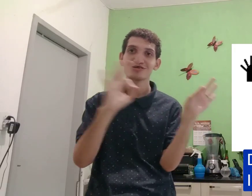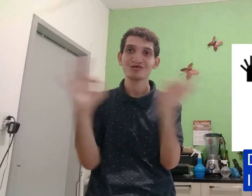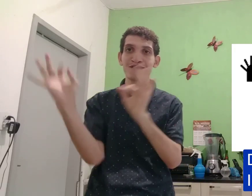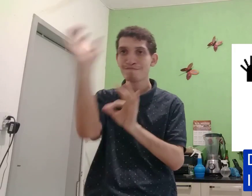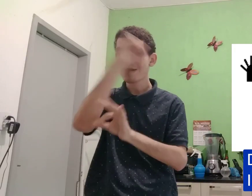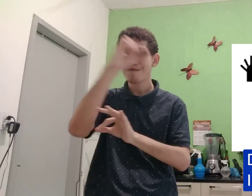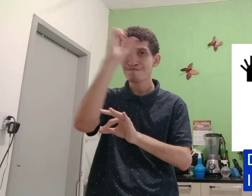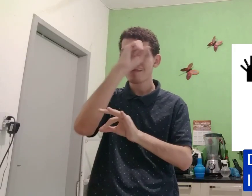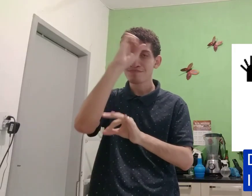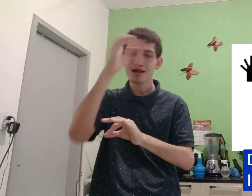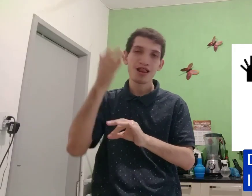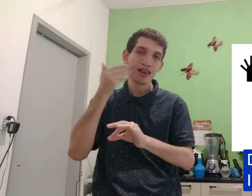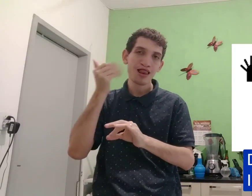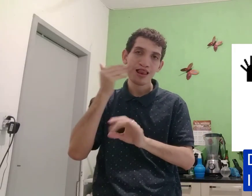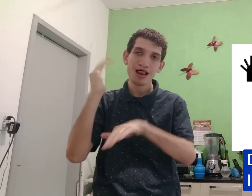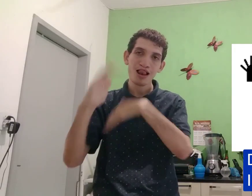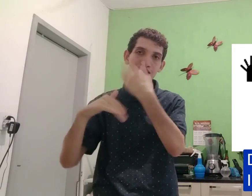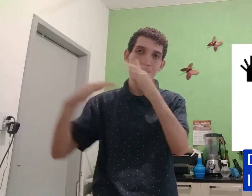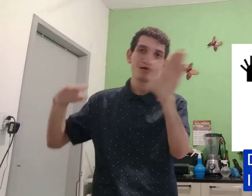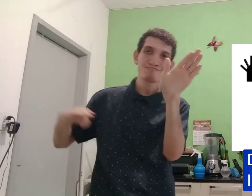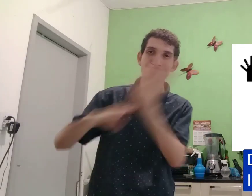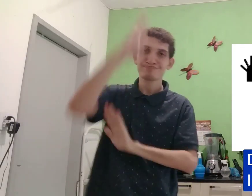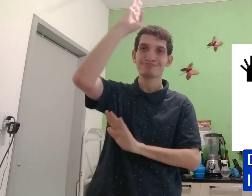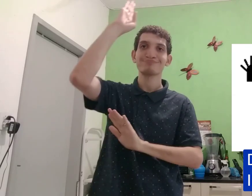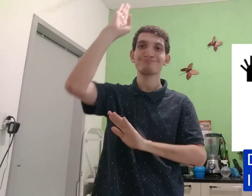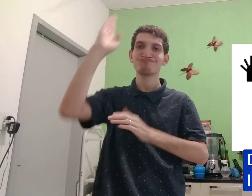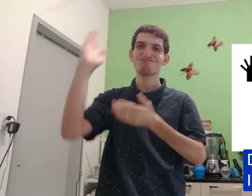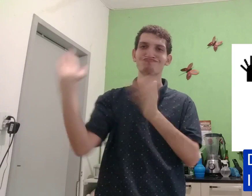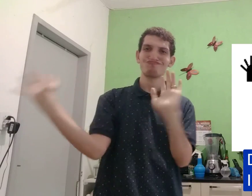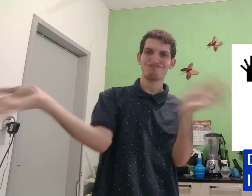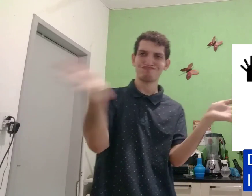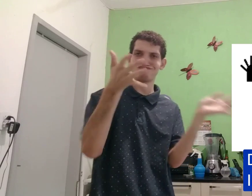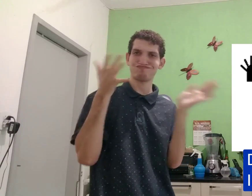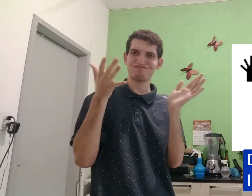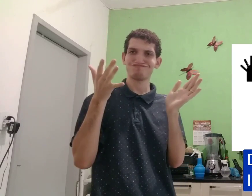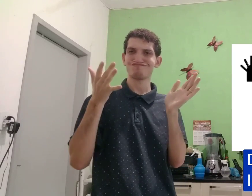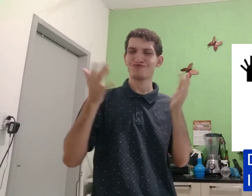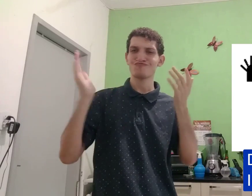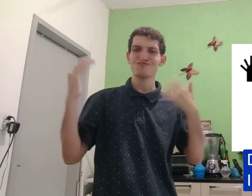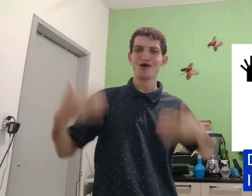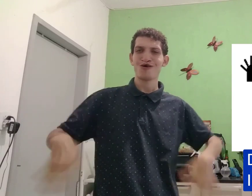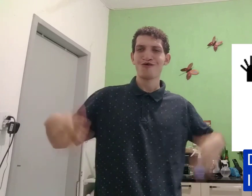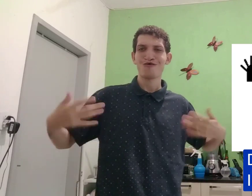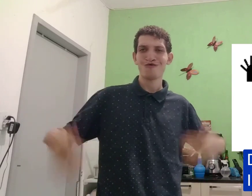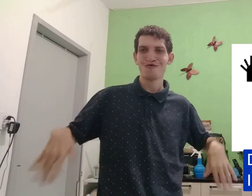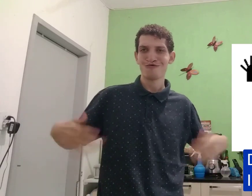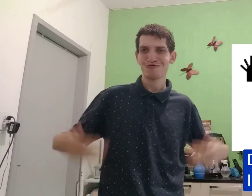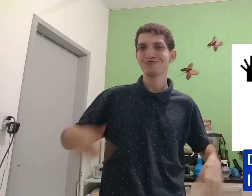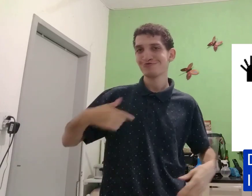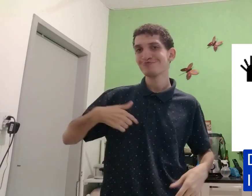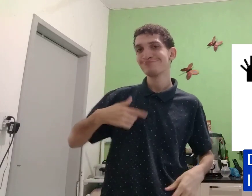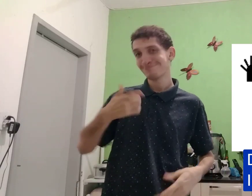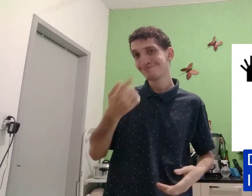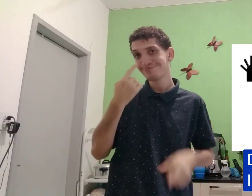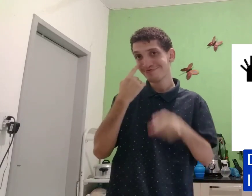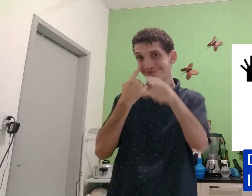assiste, assiste, aprende, explora bastante, desenvolve sucesso, a sinalização. Uau, é,